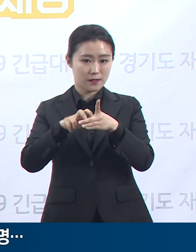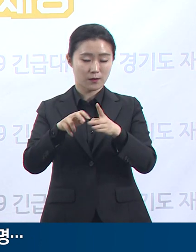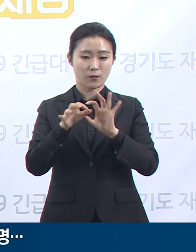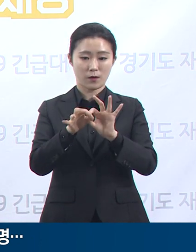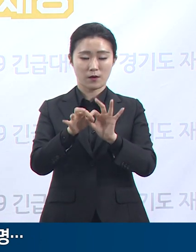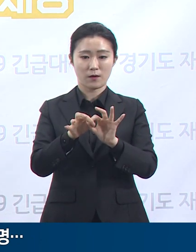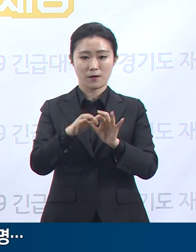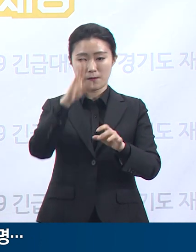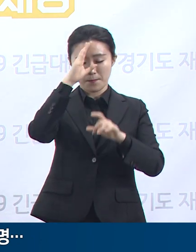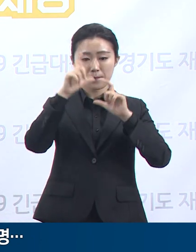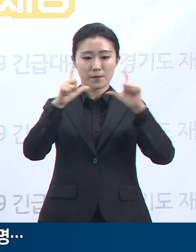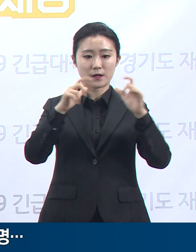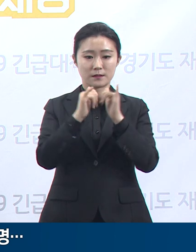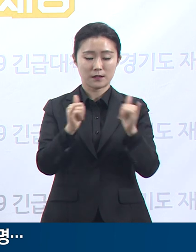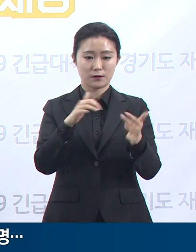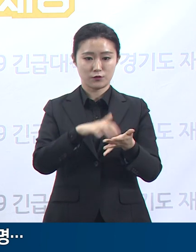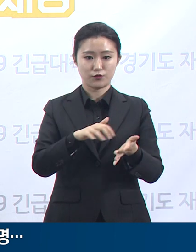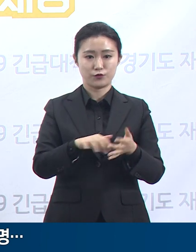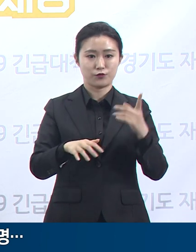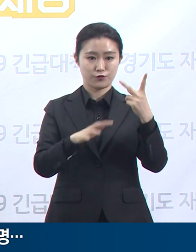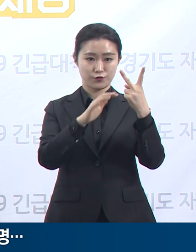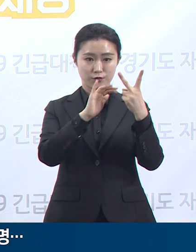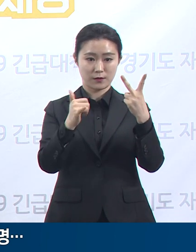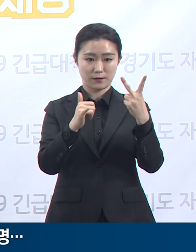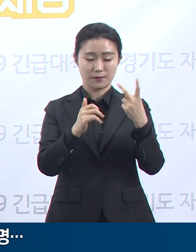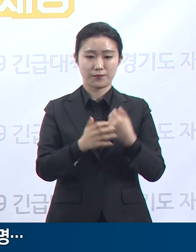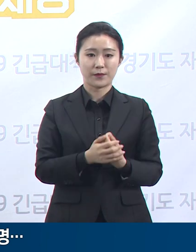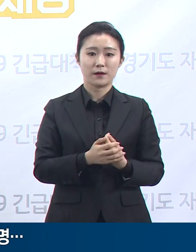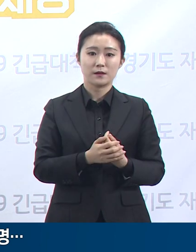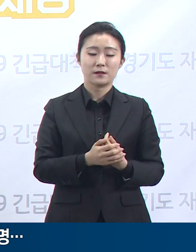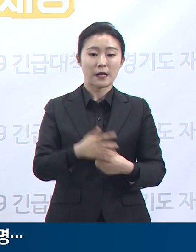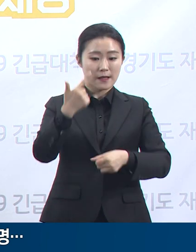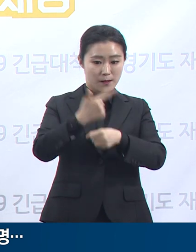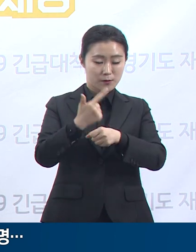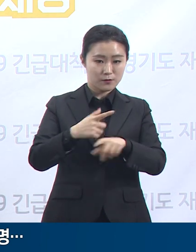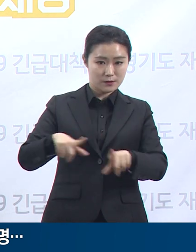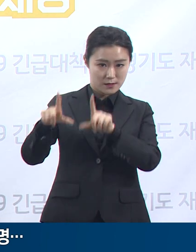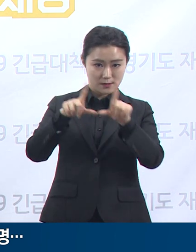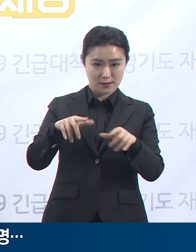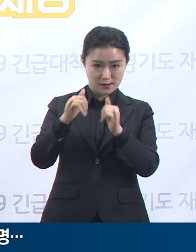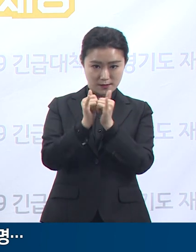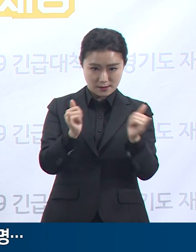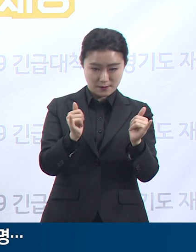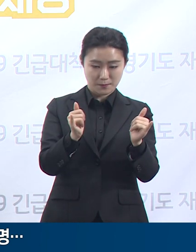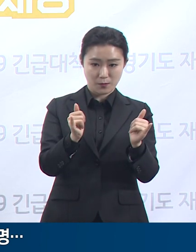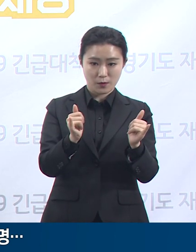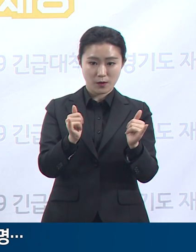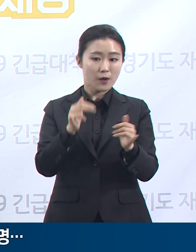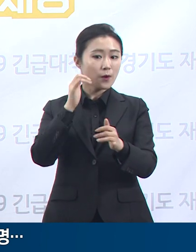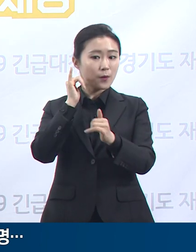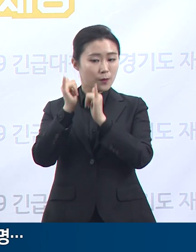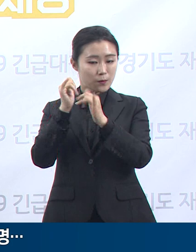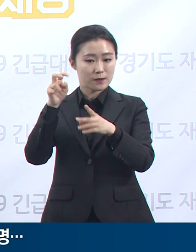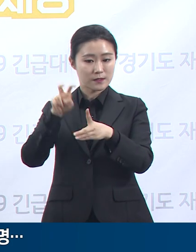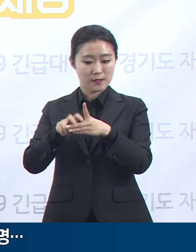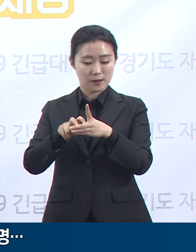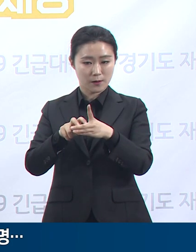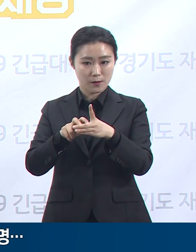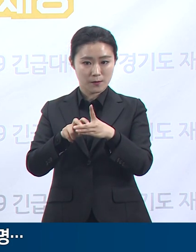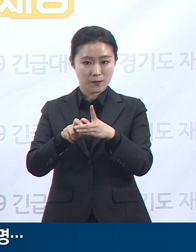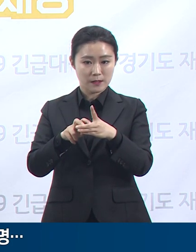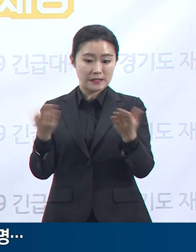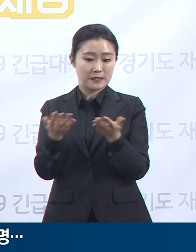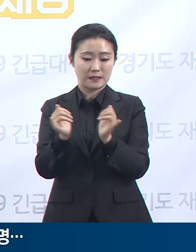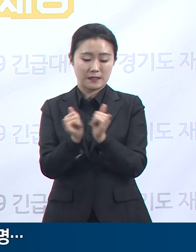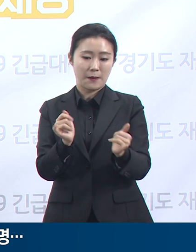총 2명으로, 금일 추가 확진자는 남양주 거주자로 콜센터 확진자와 접촉한 직장 동료입니다. 경기도는